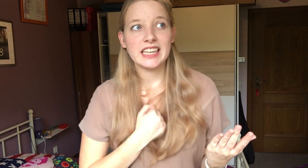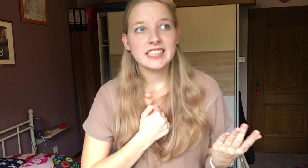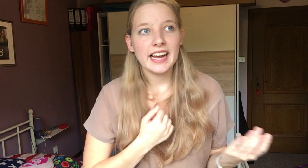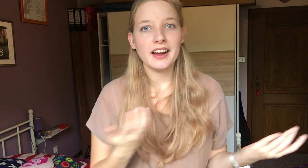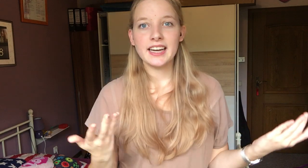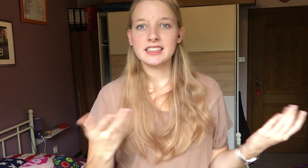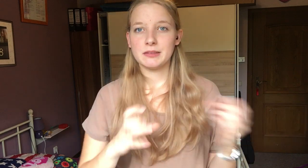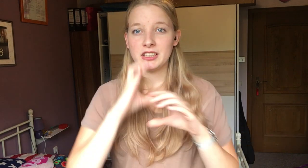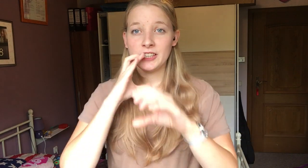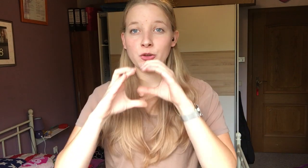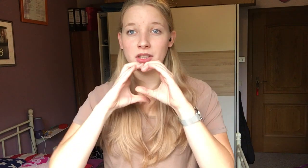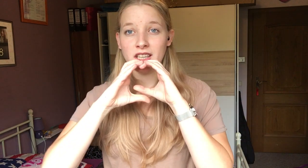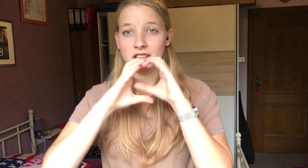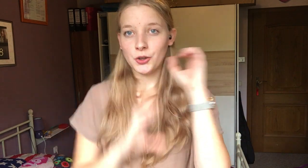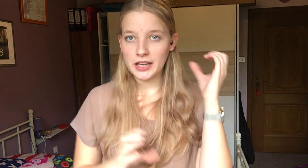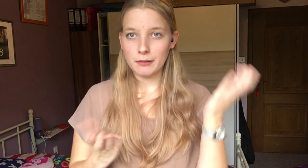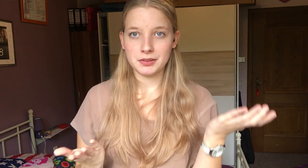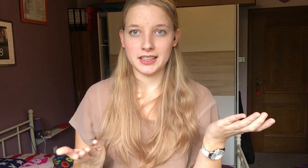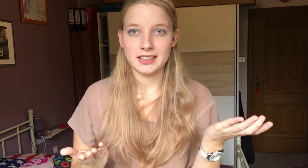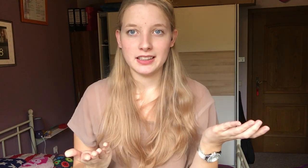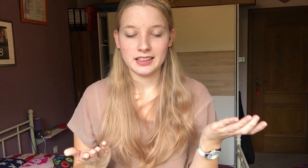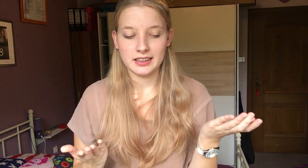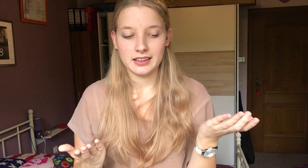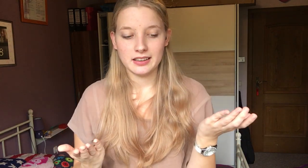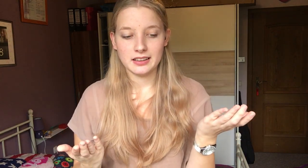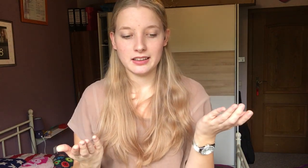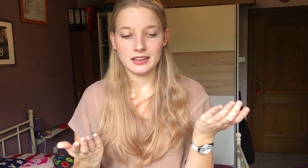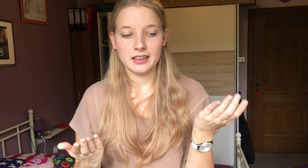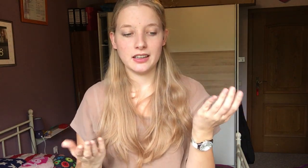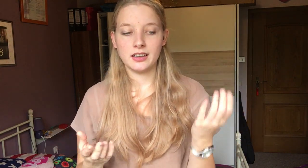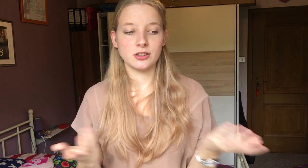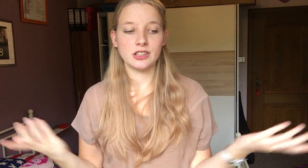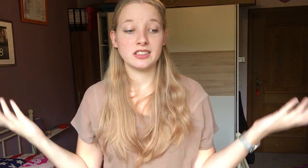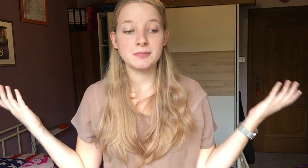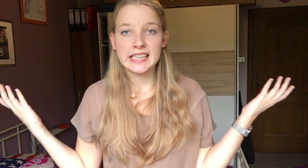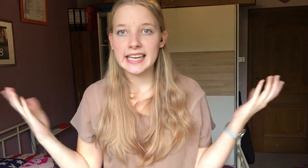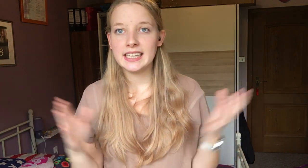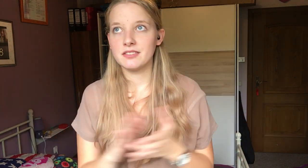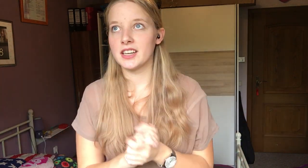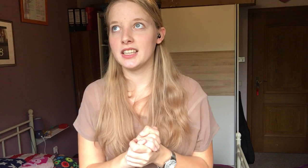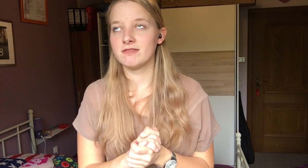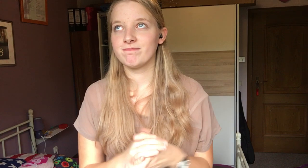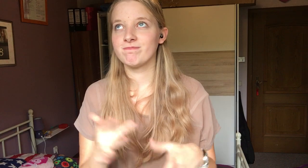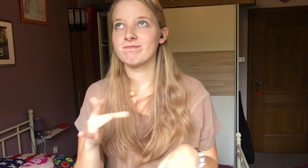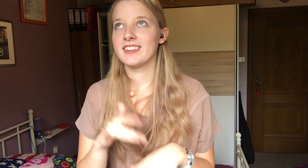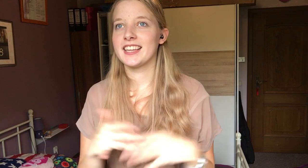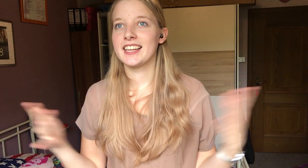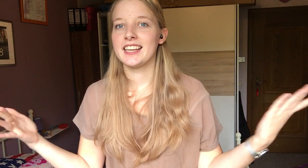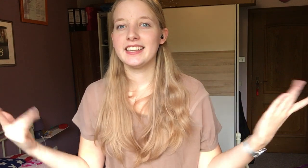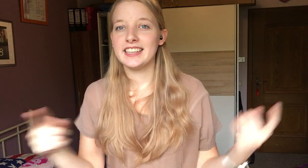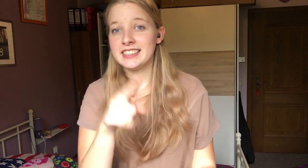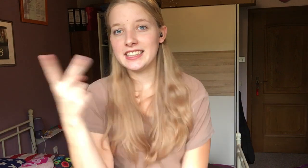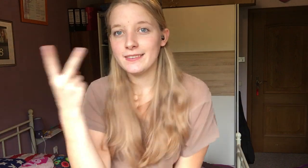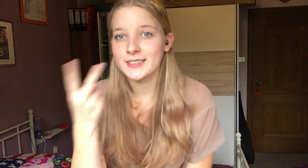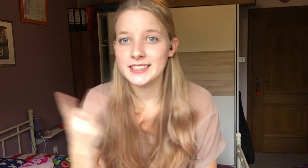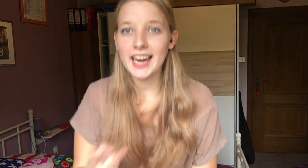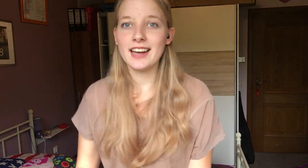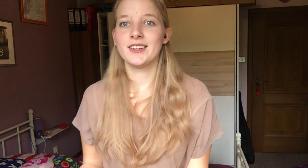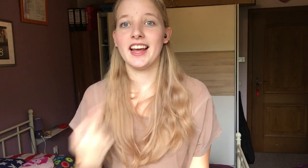dass ich Angst habe, dass die Kommunikation abbricht, also dass sie misslingt, weil ich sie nicht verstehe oder